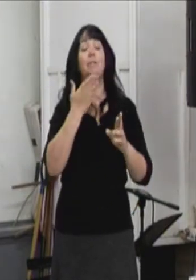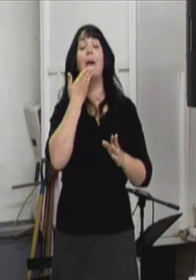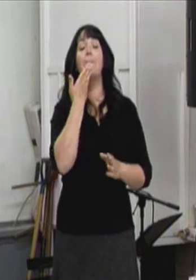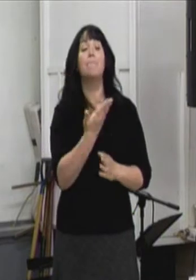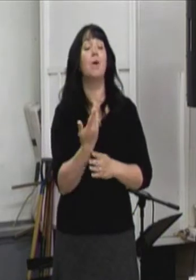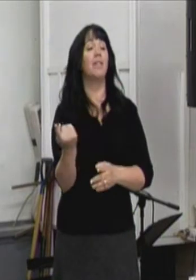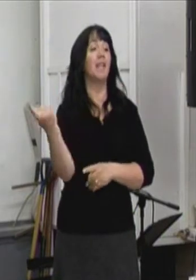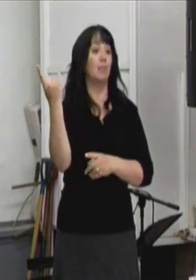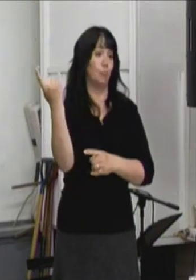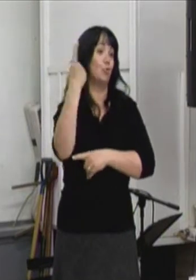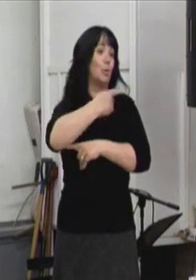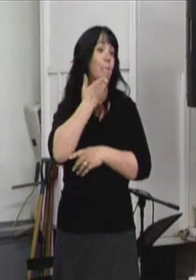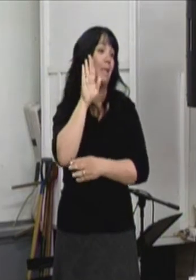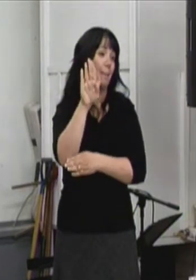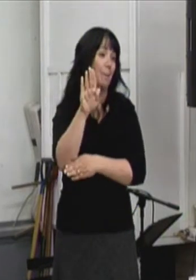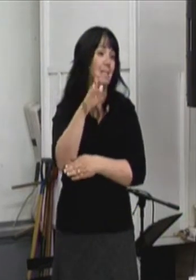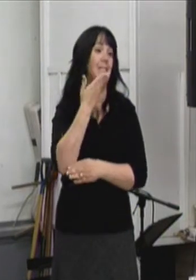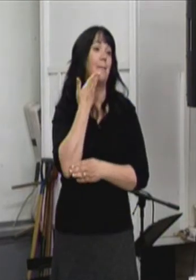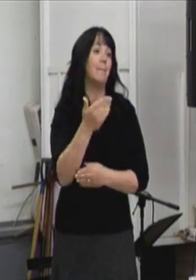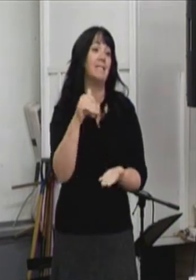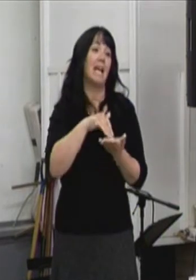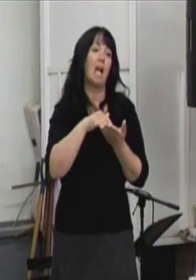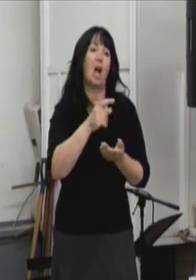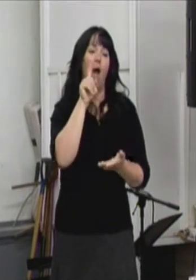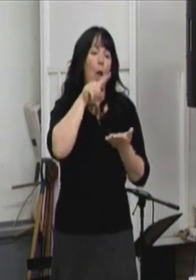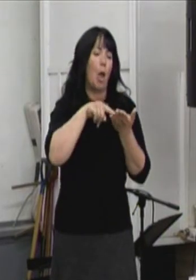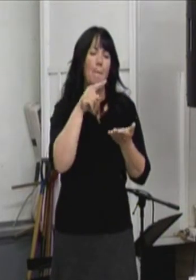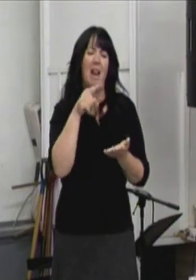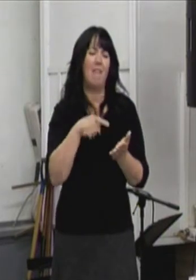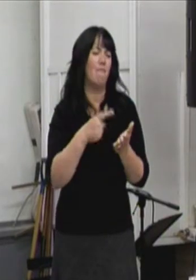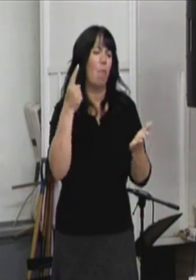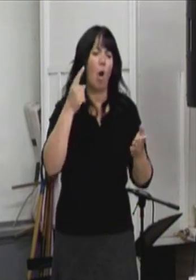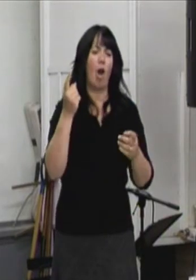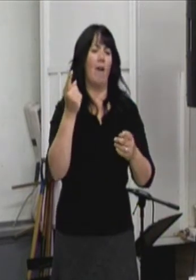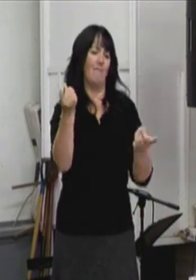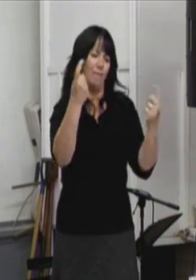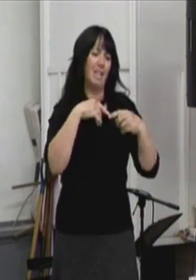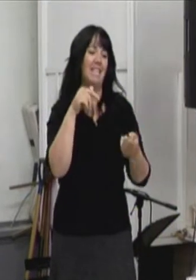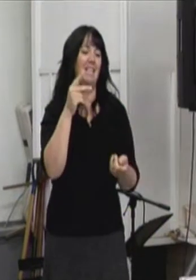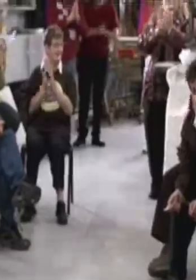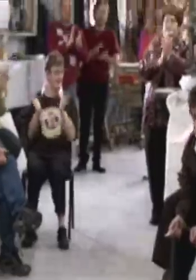belle après-midi. Puis merci encore mille fois de venir nous rendre visite.